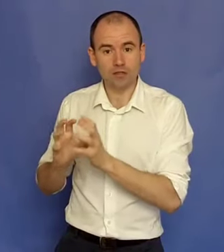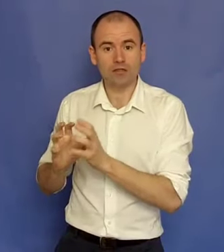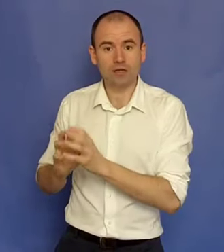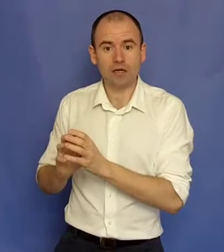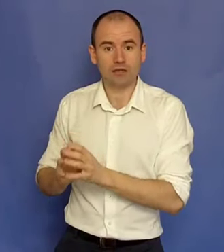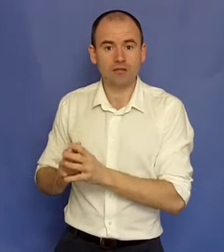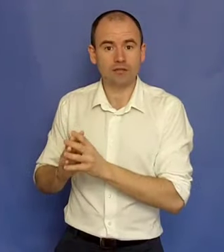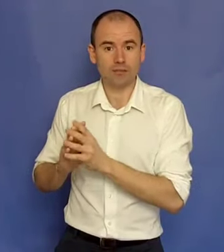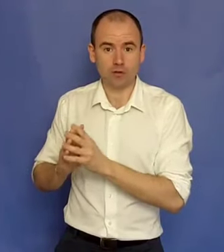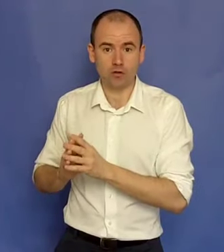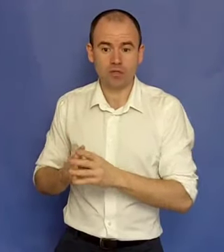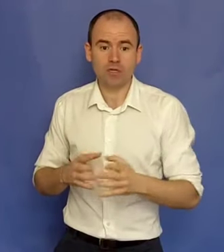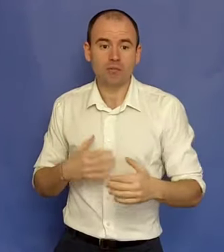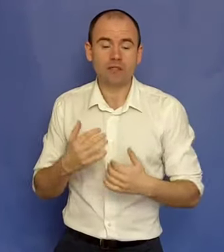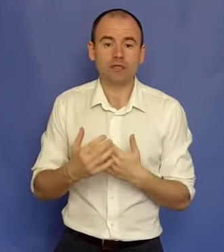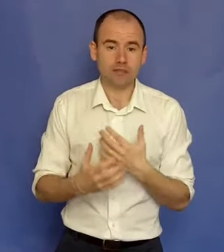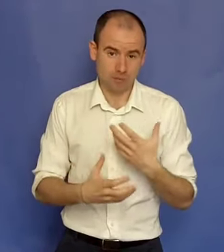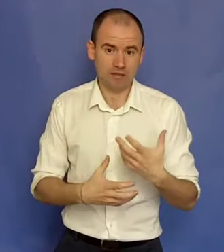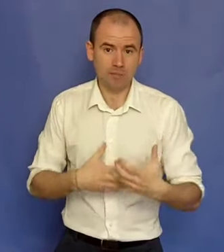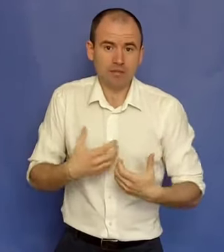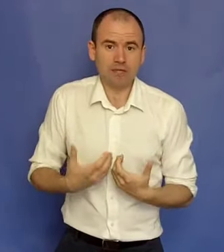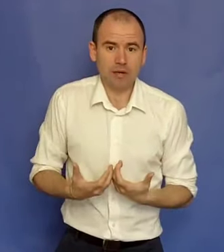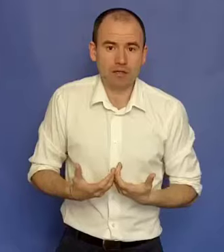acest al treilea cadran de antreprenor. Bineînțeles, am înțat amprenta mea